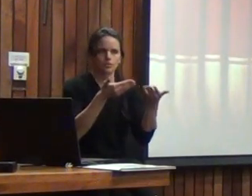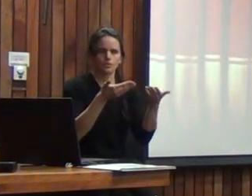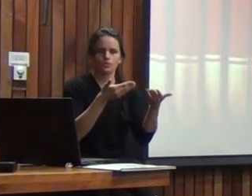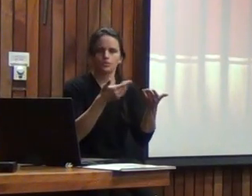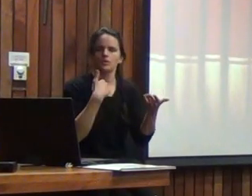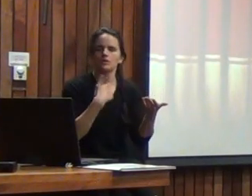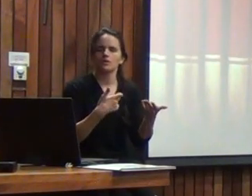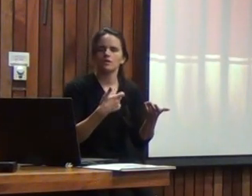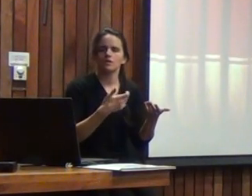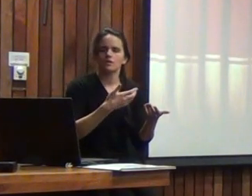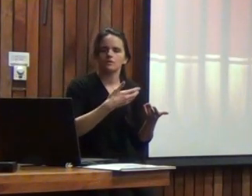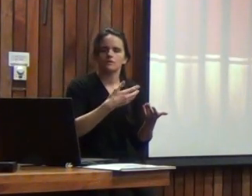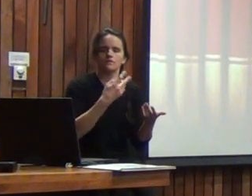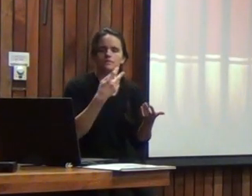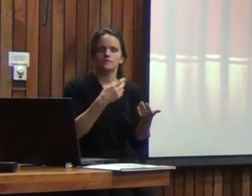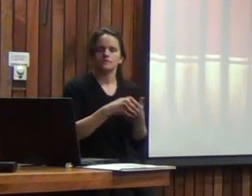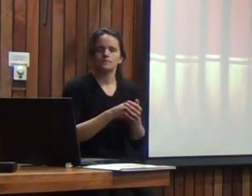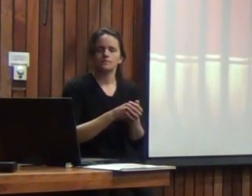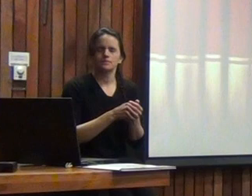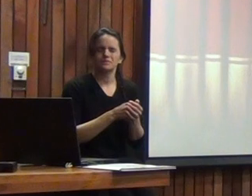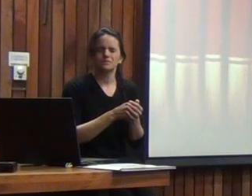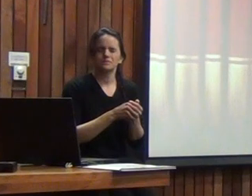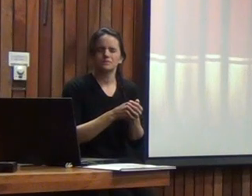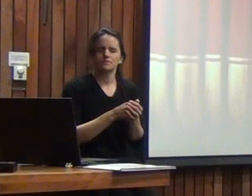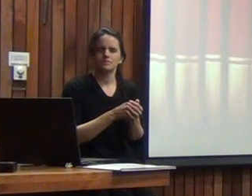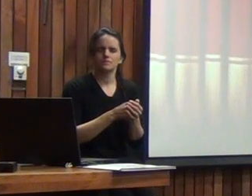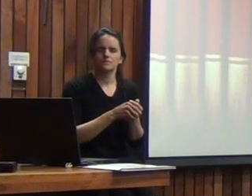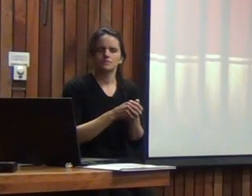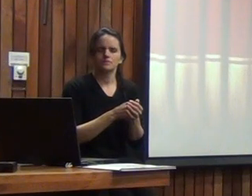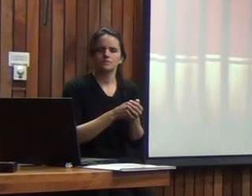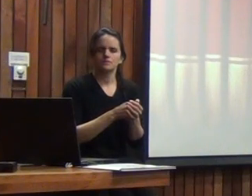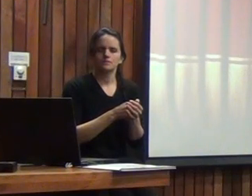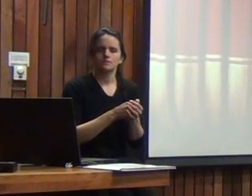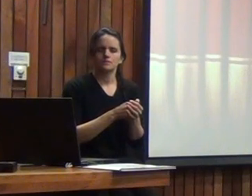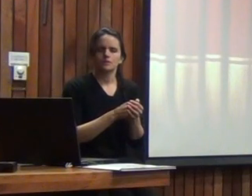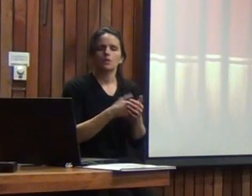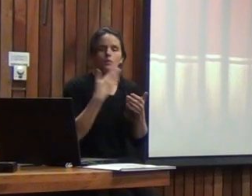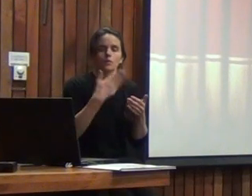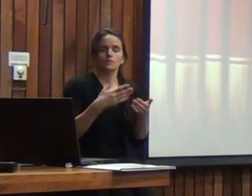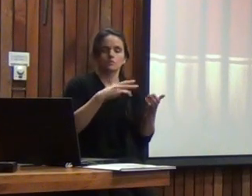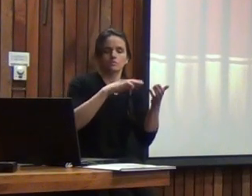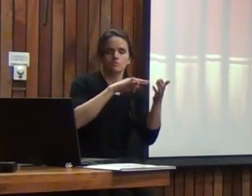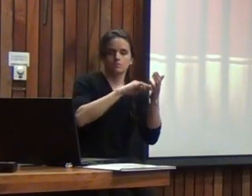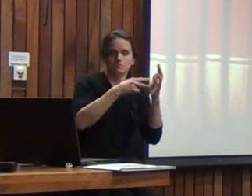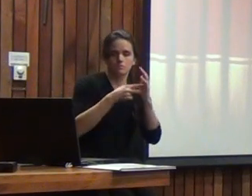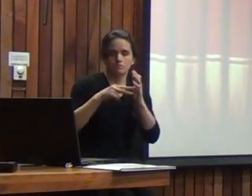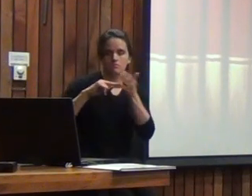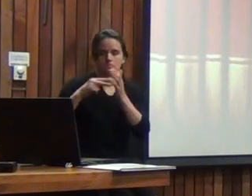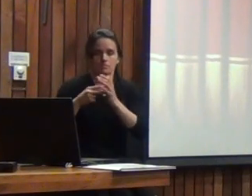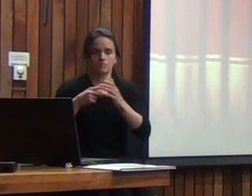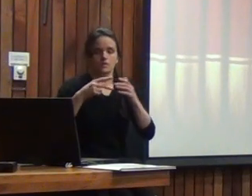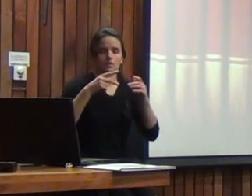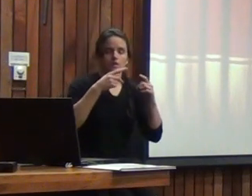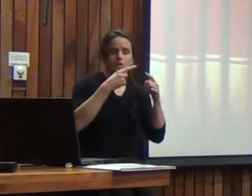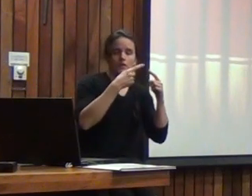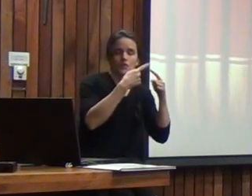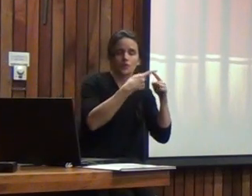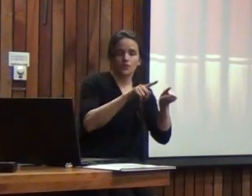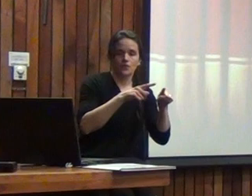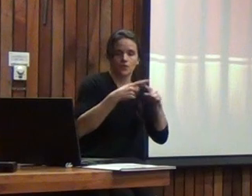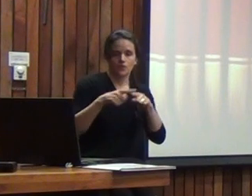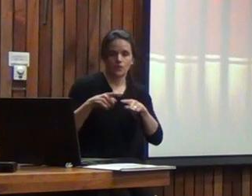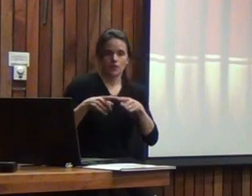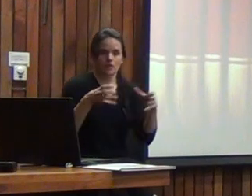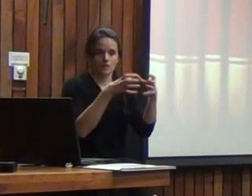dentro tomando en cuenta lo que es la capacidad de resolución del conflicto como factor ajeno a cualquier tipo de población independiente